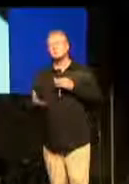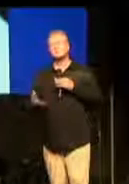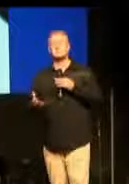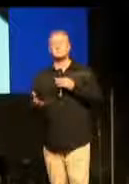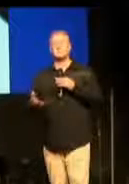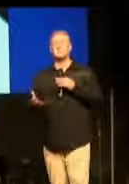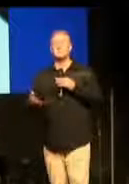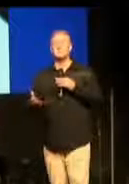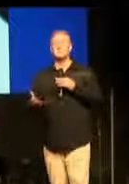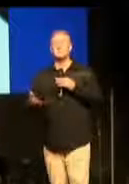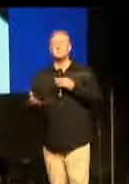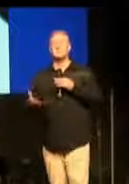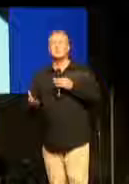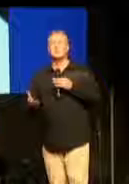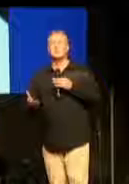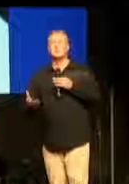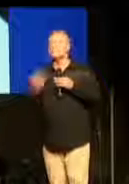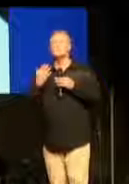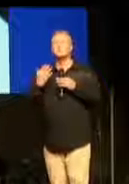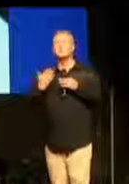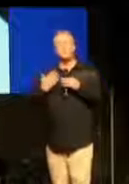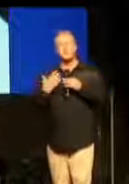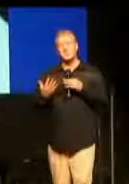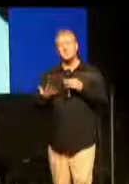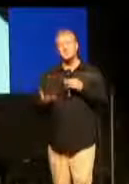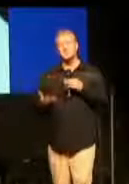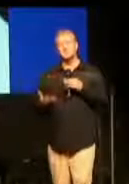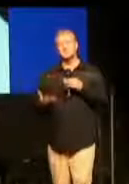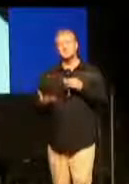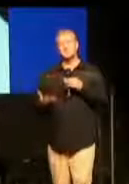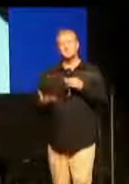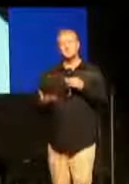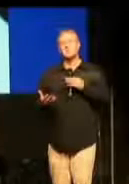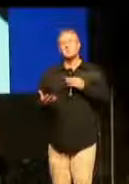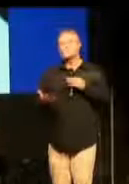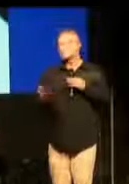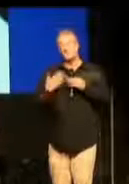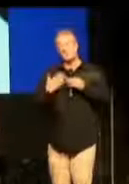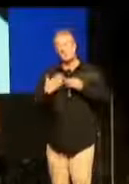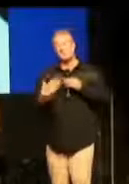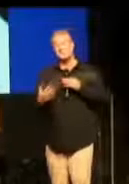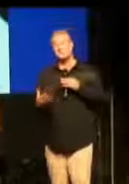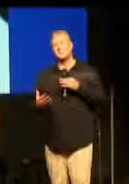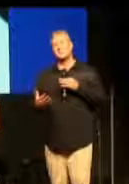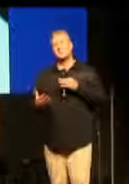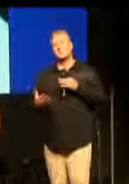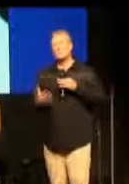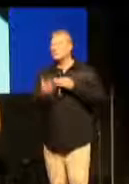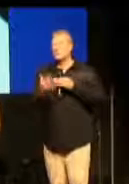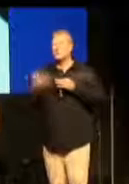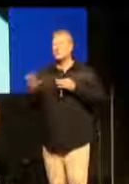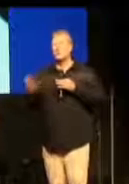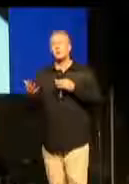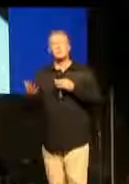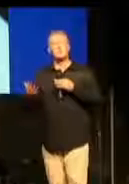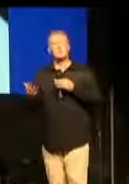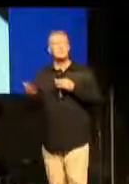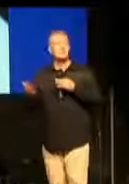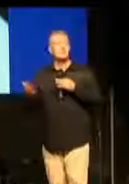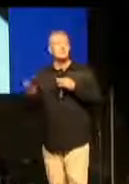Ich dachte, Mutter, ich glaube gar nicht an Gott. Wie kann er mir dann vergeben? Es ist doch zu spät.